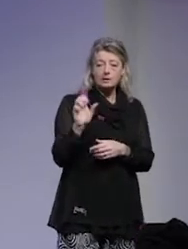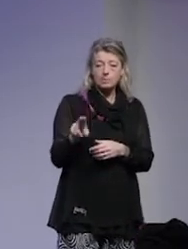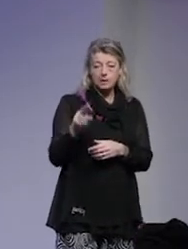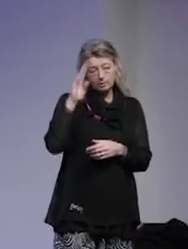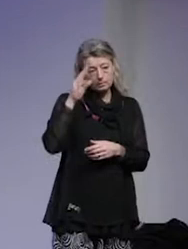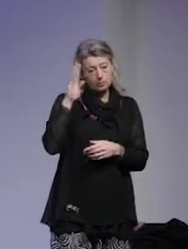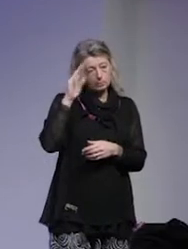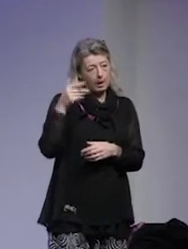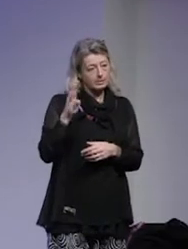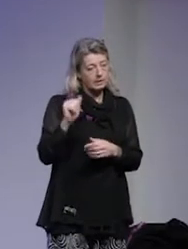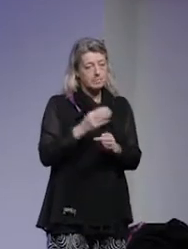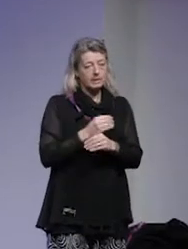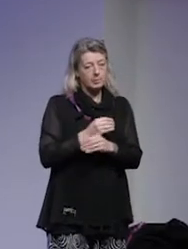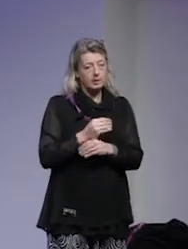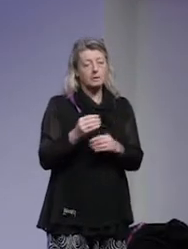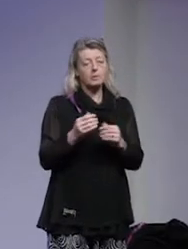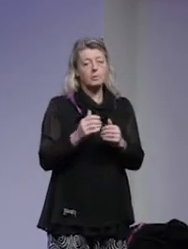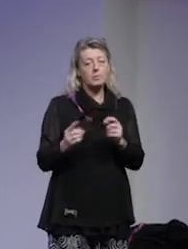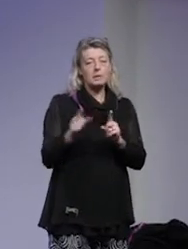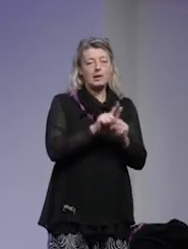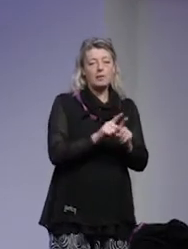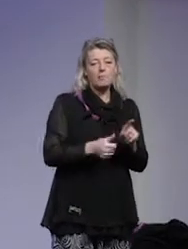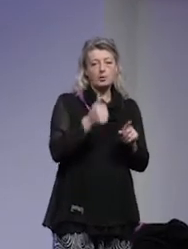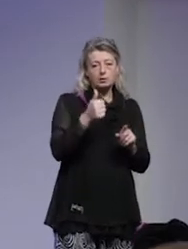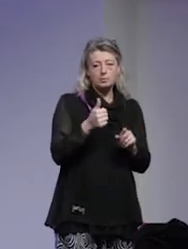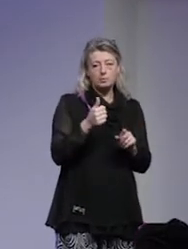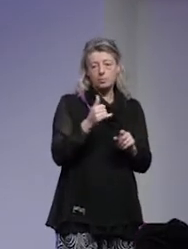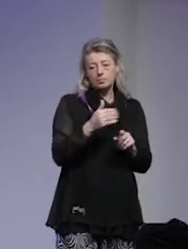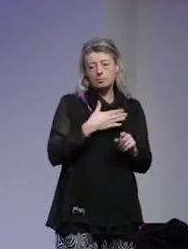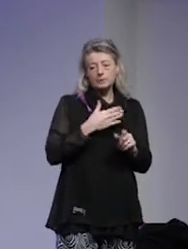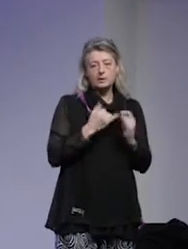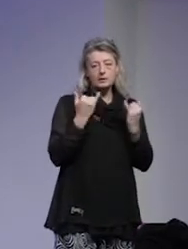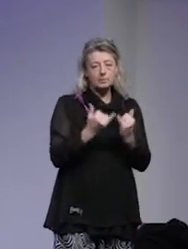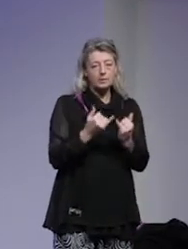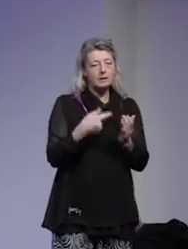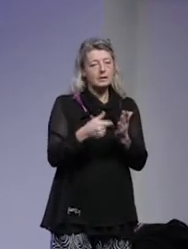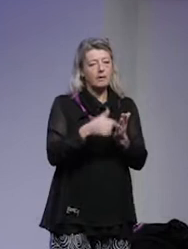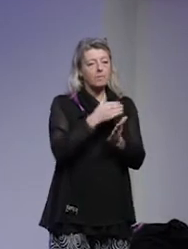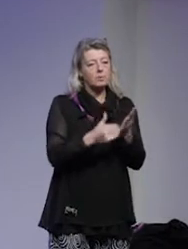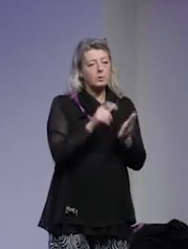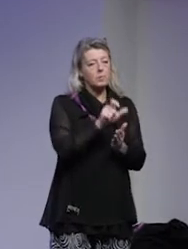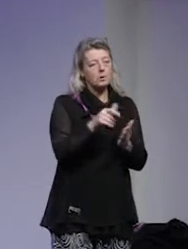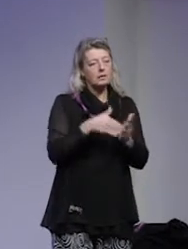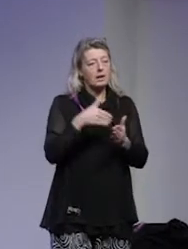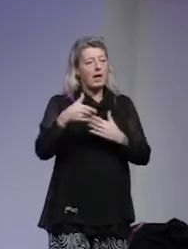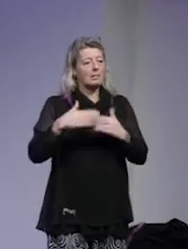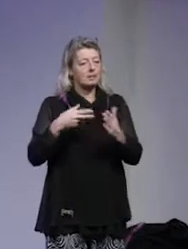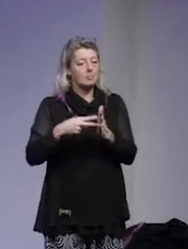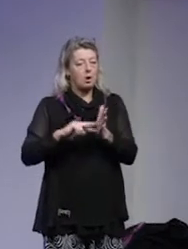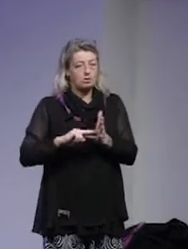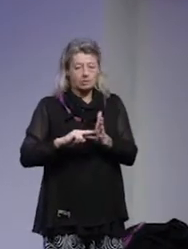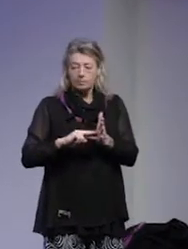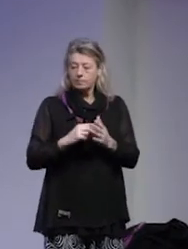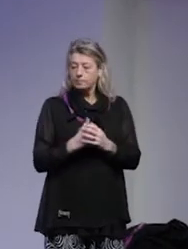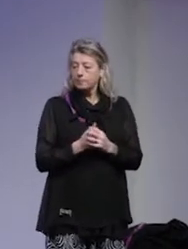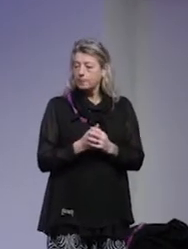är doktorand i pedagogik och biträdande föreståndare på Segerstedtsinstitutet. Den hette Från ord till handlingsplan och